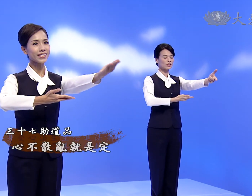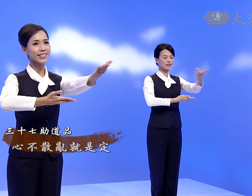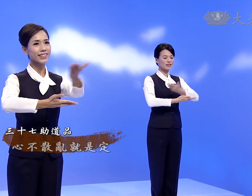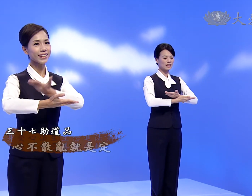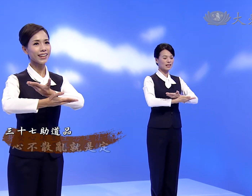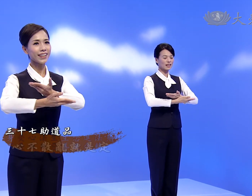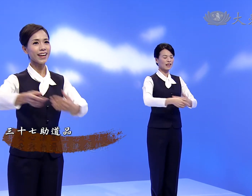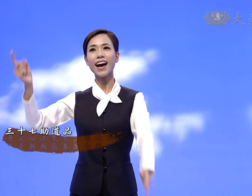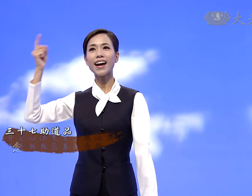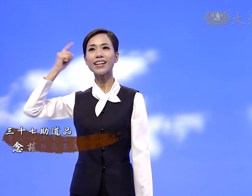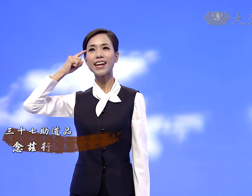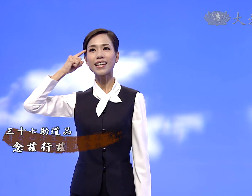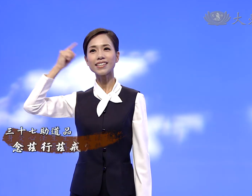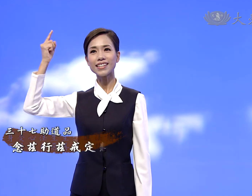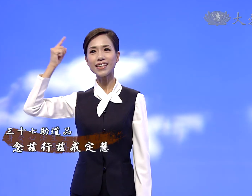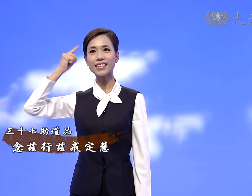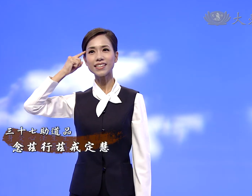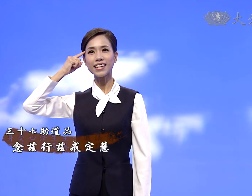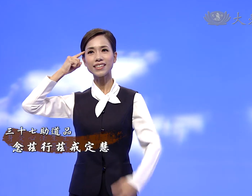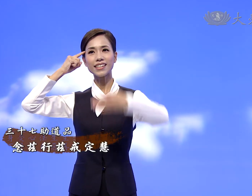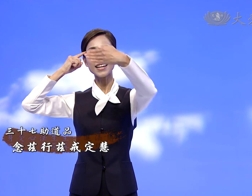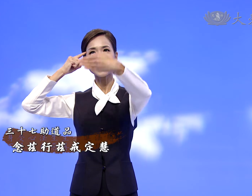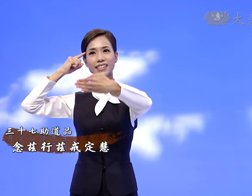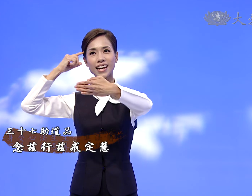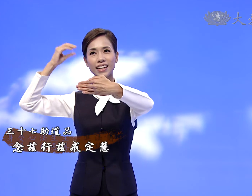词曲 李